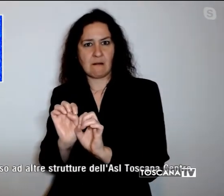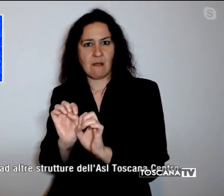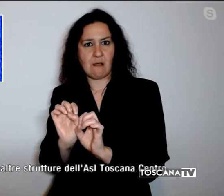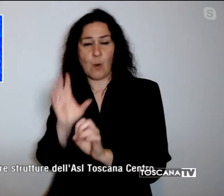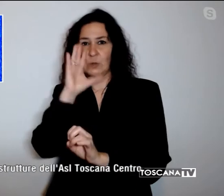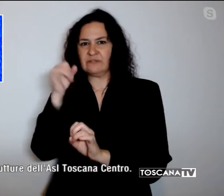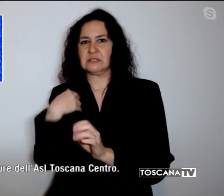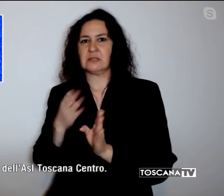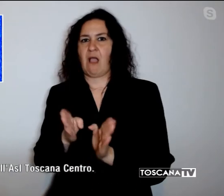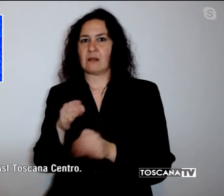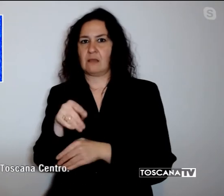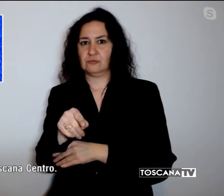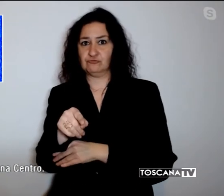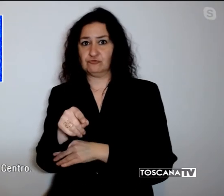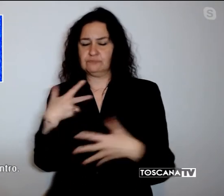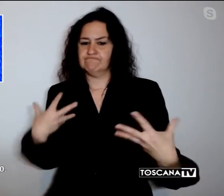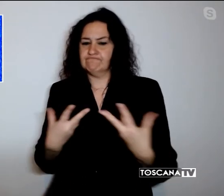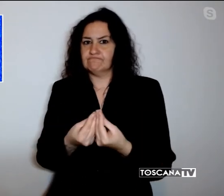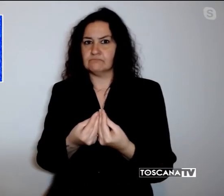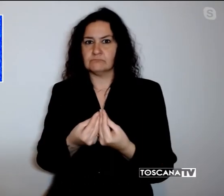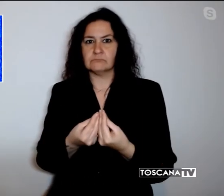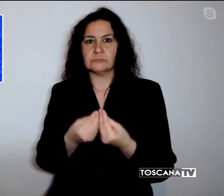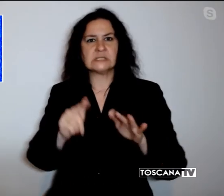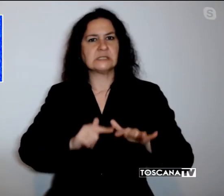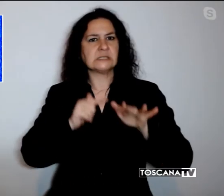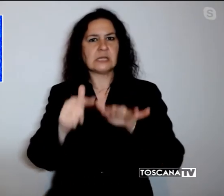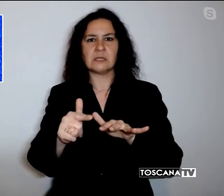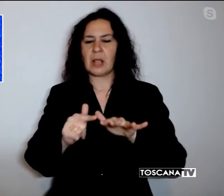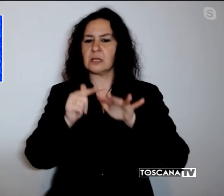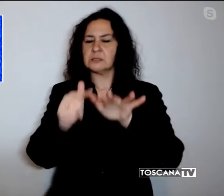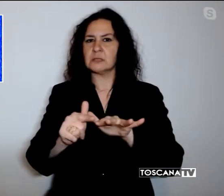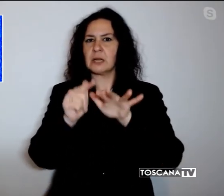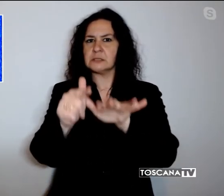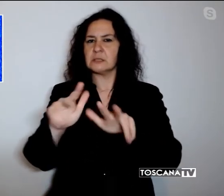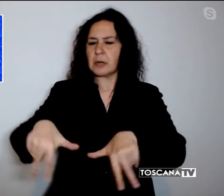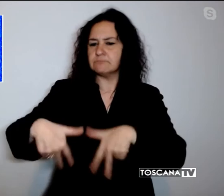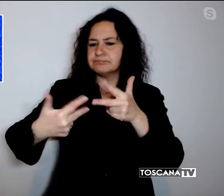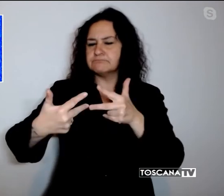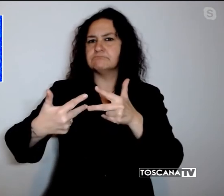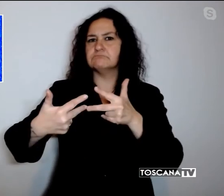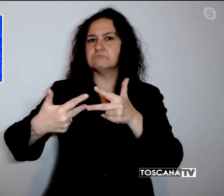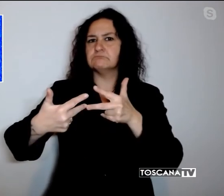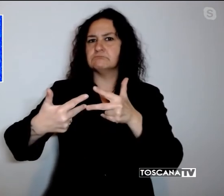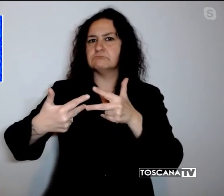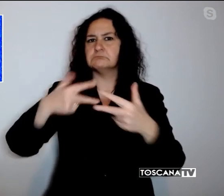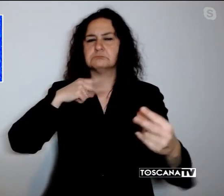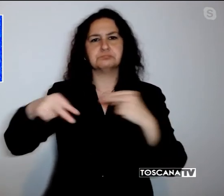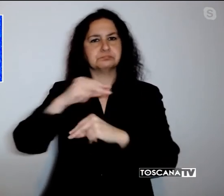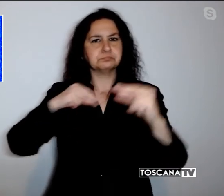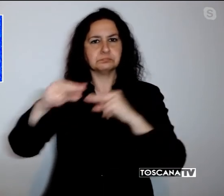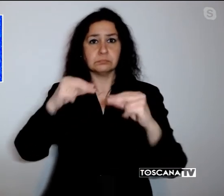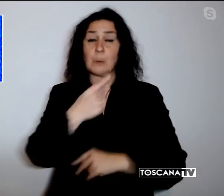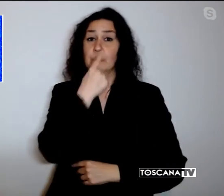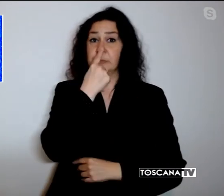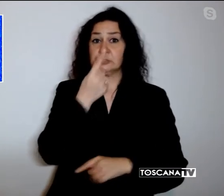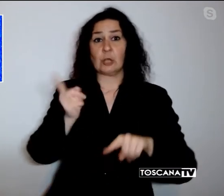Careggi, avviene ogni settimana via internet. Oltre che a Pistoia il servizio è attivo anche a